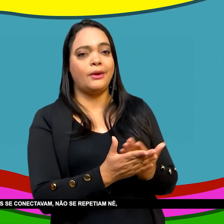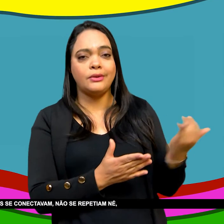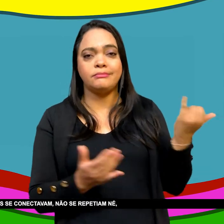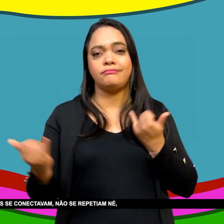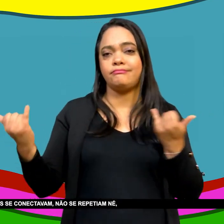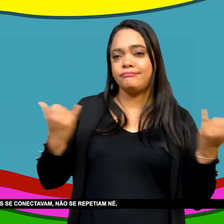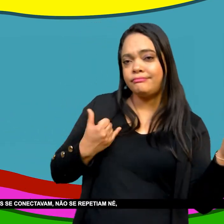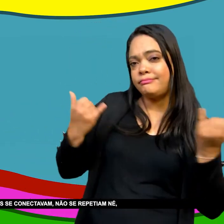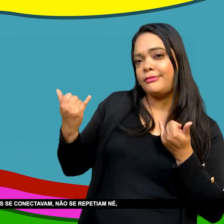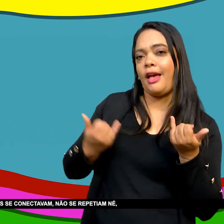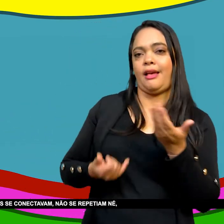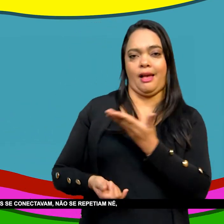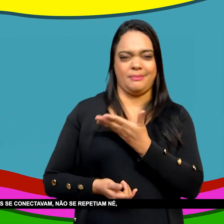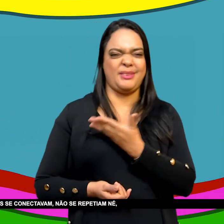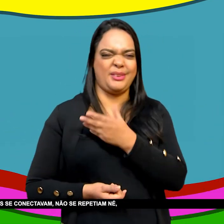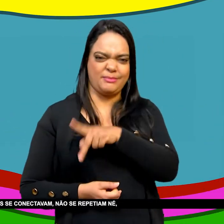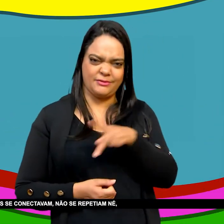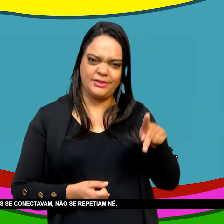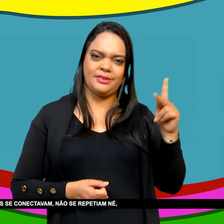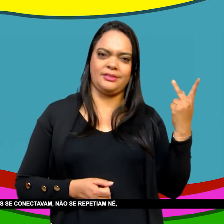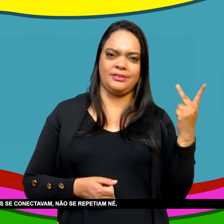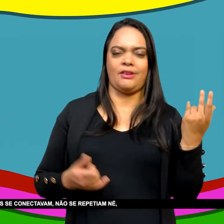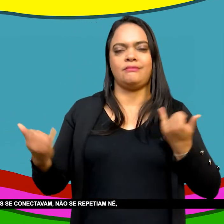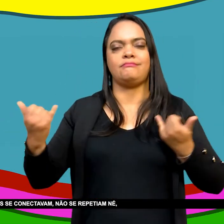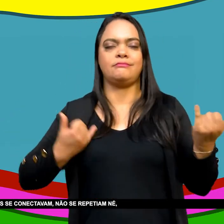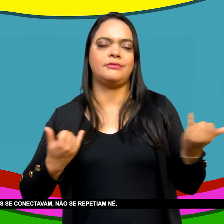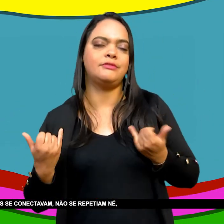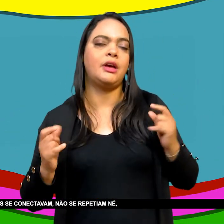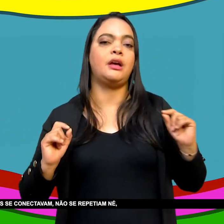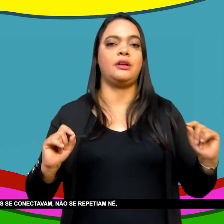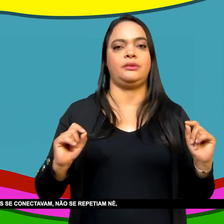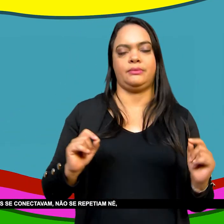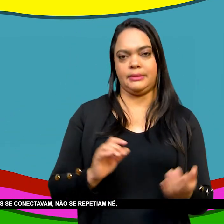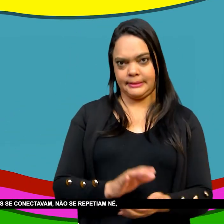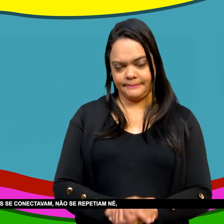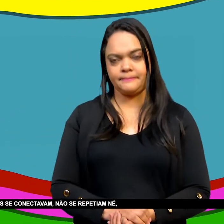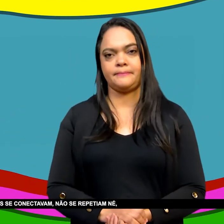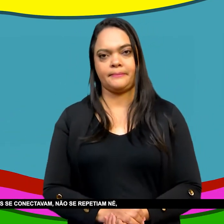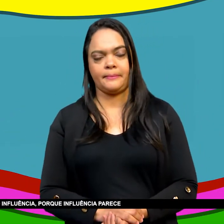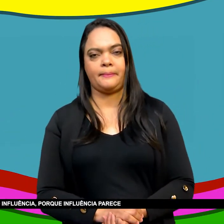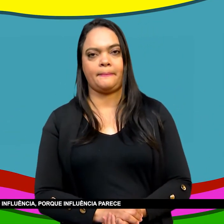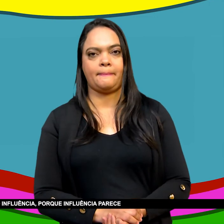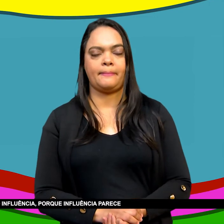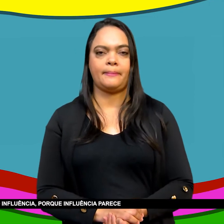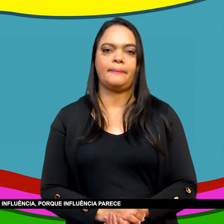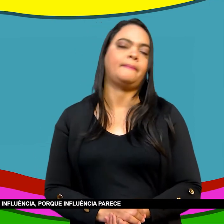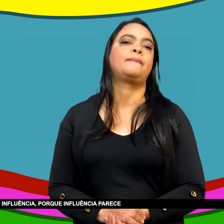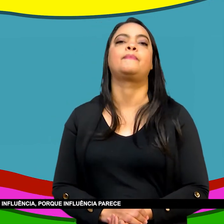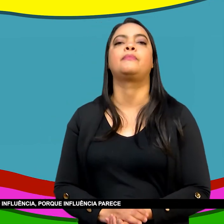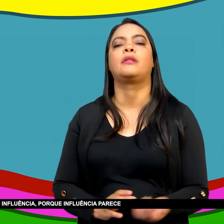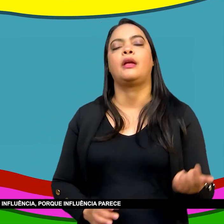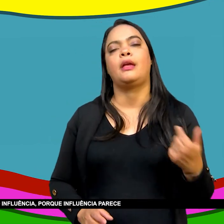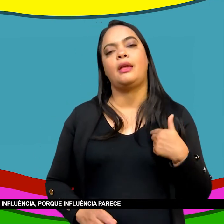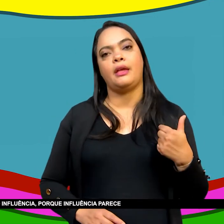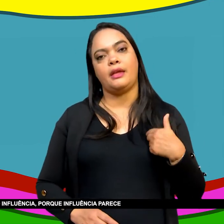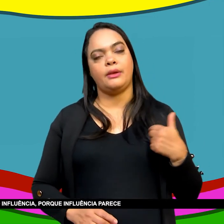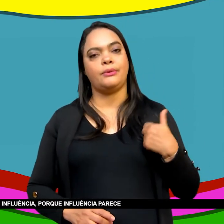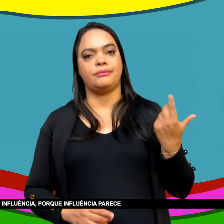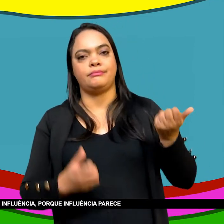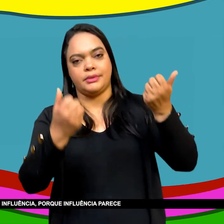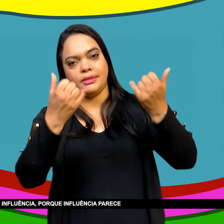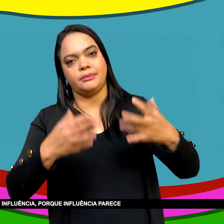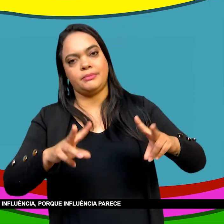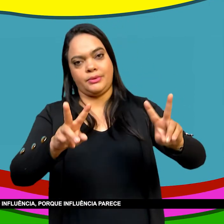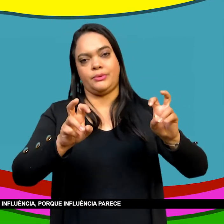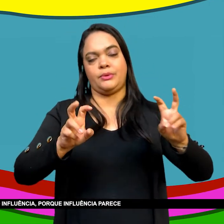teve uma visão dinâmica De como esses processos Se conectavam Não se repetiam Mas se conectavam Por isso que eu evito